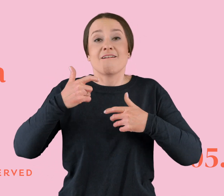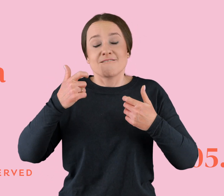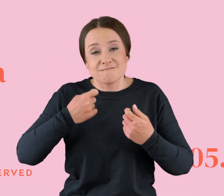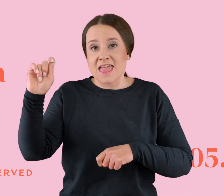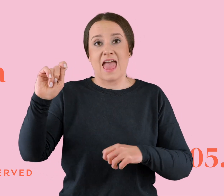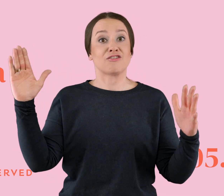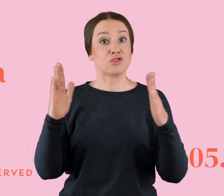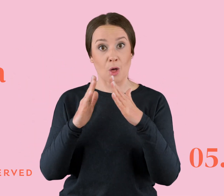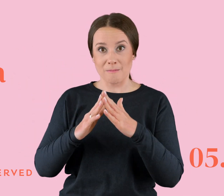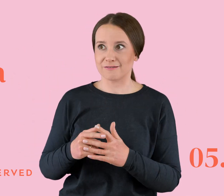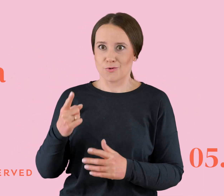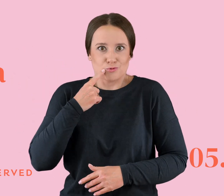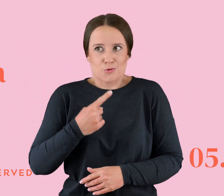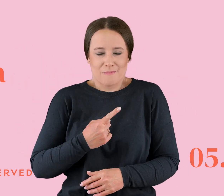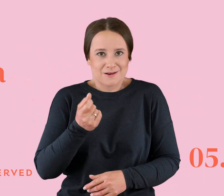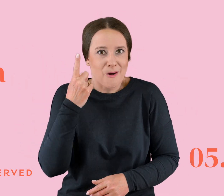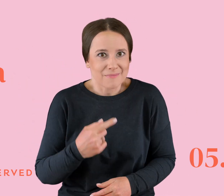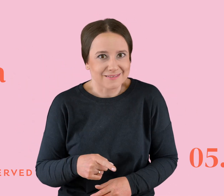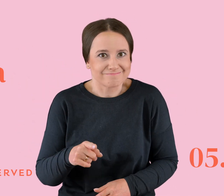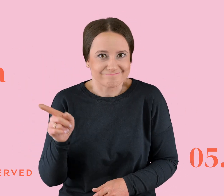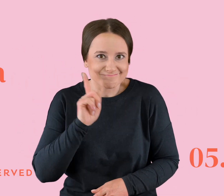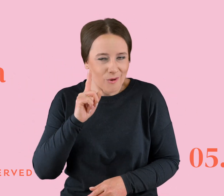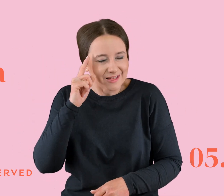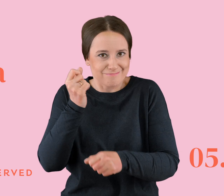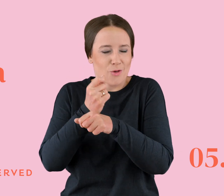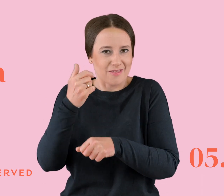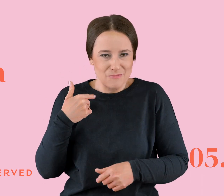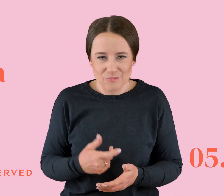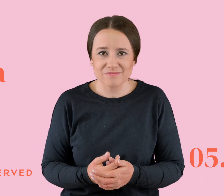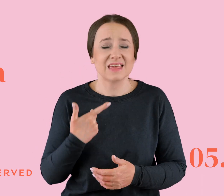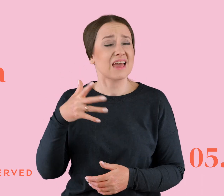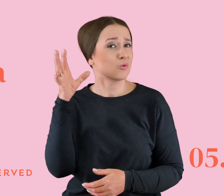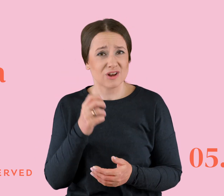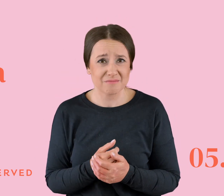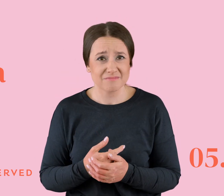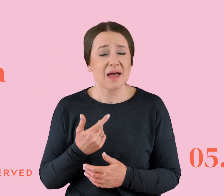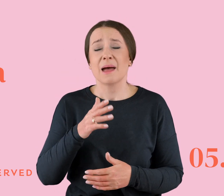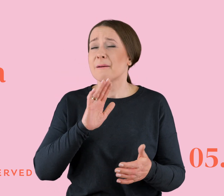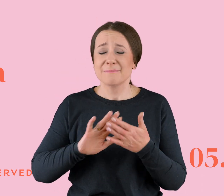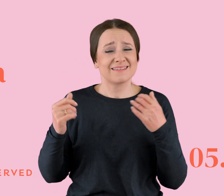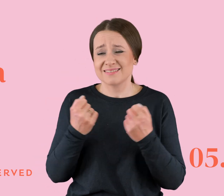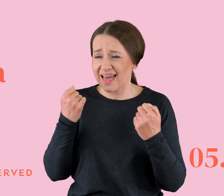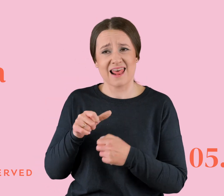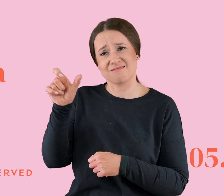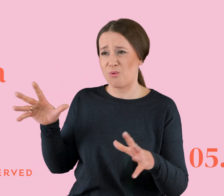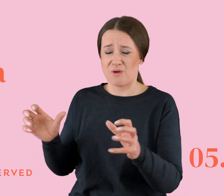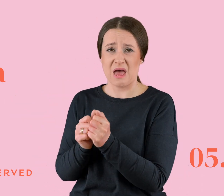No, świetny pomysł. Nasz kolega idiotka miał. Usłyszałem, że mam nie starać się jej odzyskać, ale kto wie, może wtedy do siebie wrócimy,